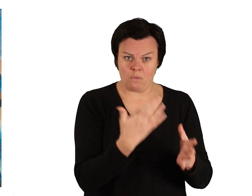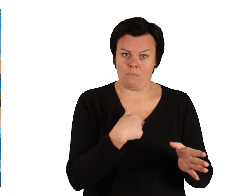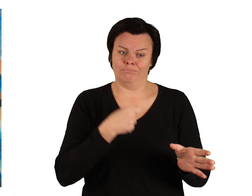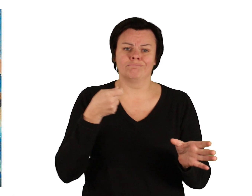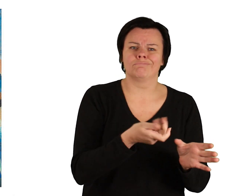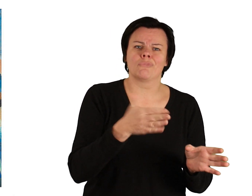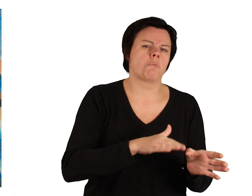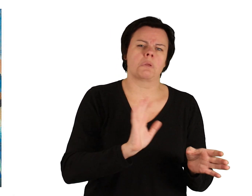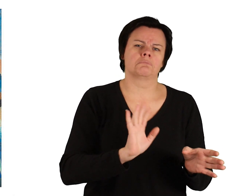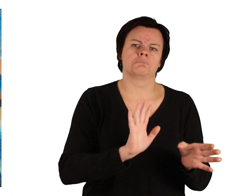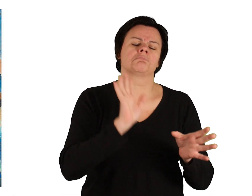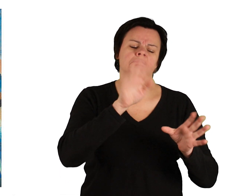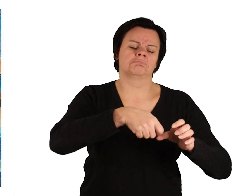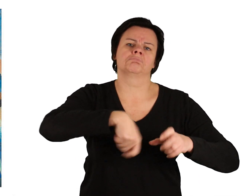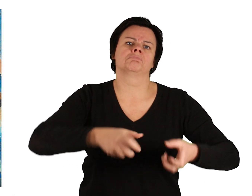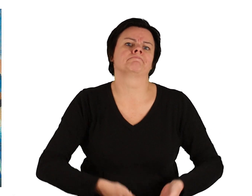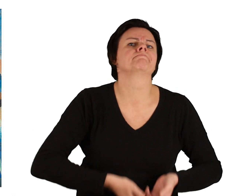und ließ ihn wieder zurückgleiten ins Meer.